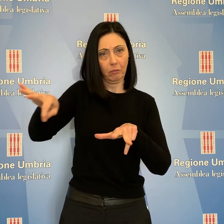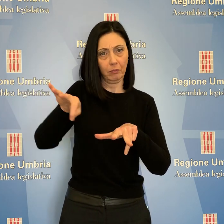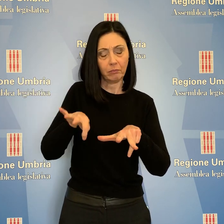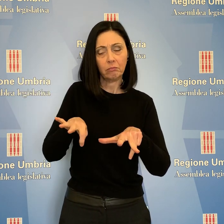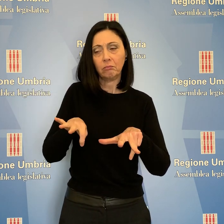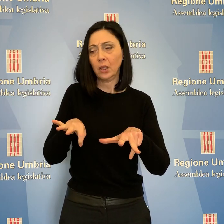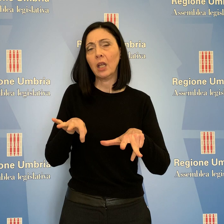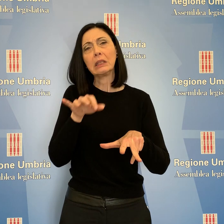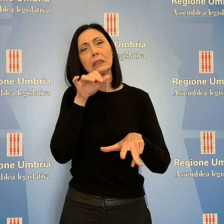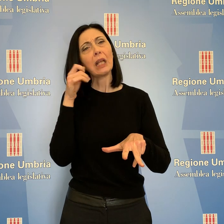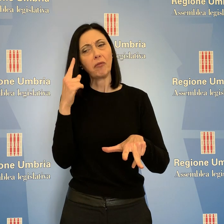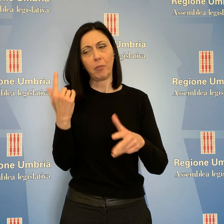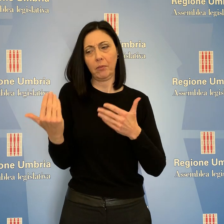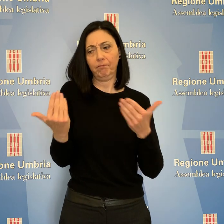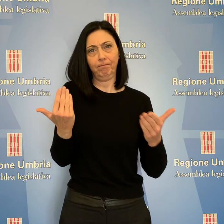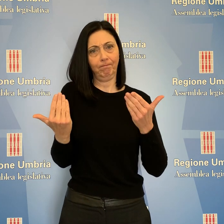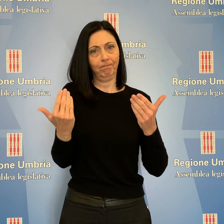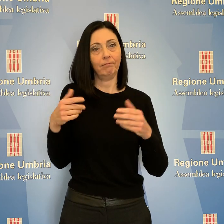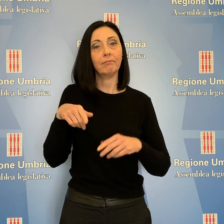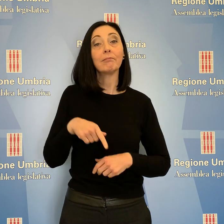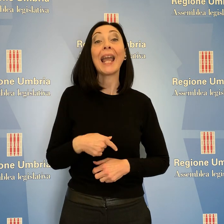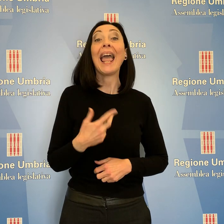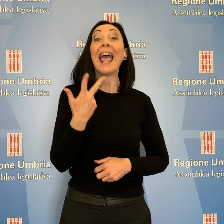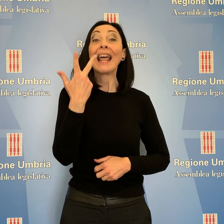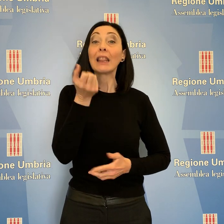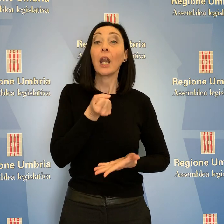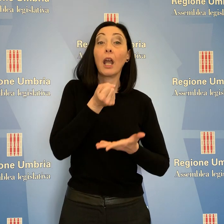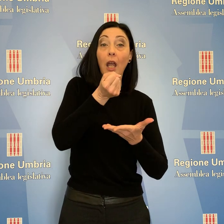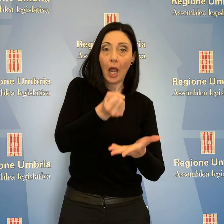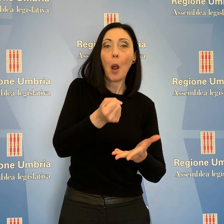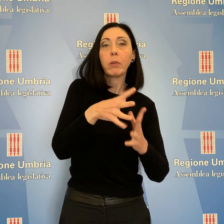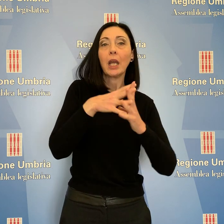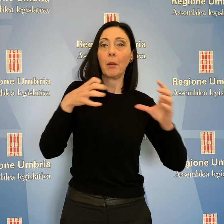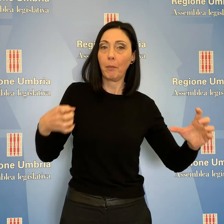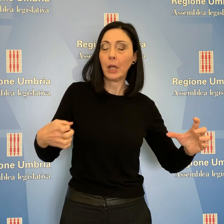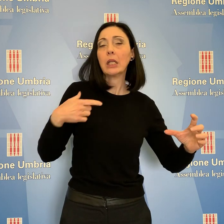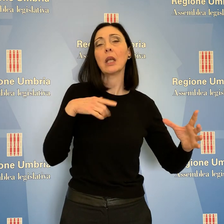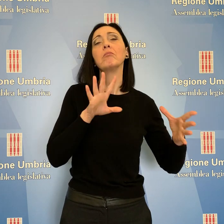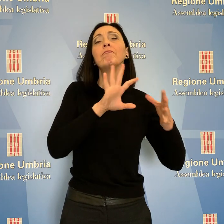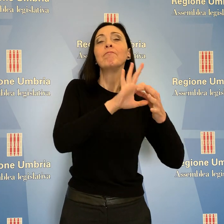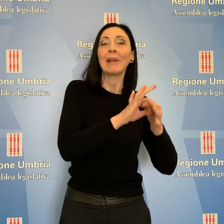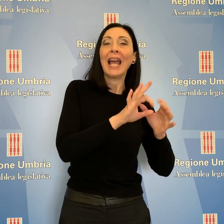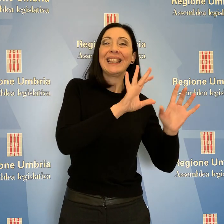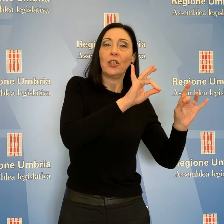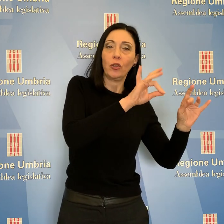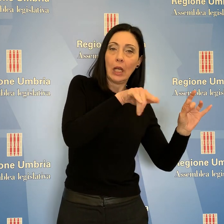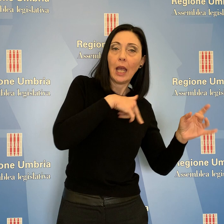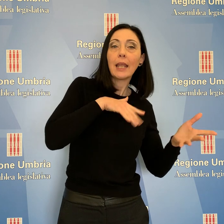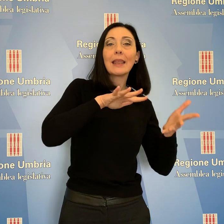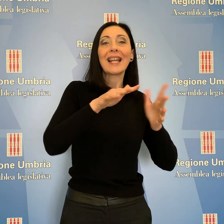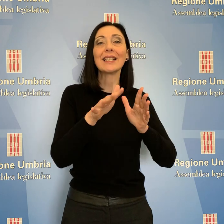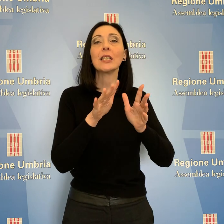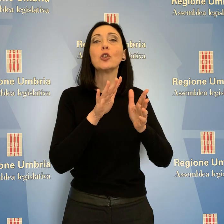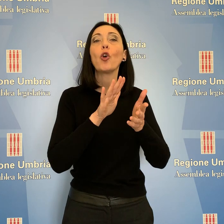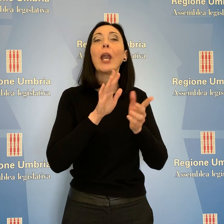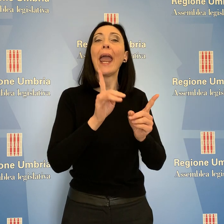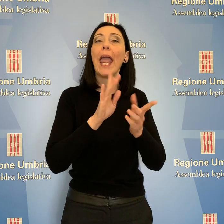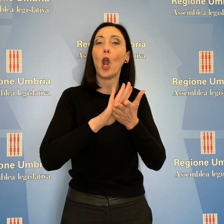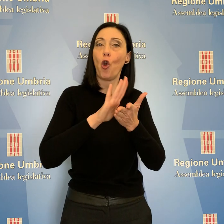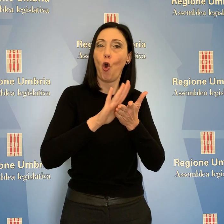nostre valutazioni. I tre fondi per le imprese legati a digitalizzazione, transizione ecologica e aumenti di capitale per